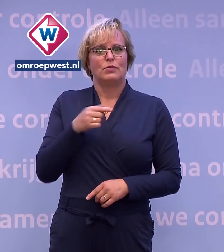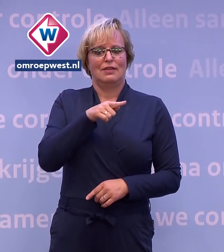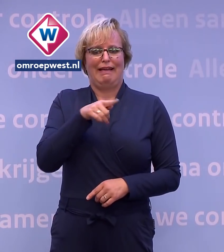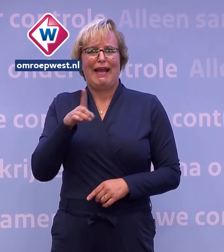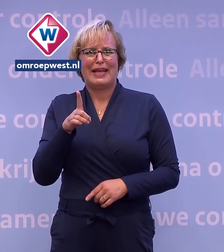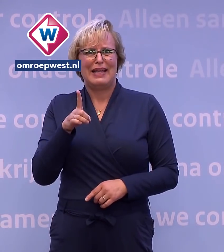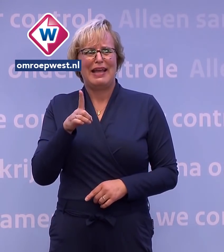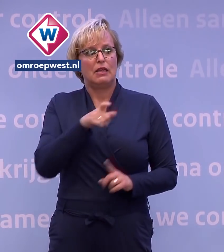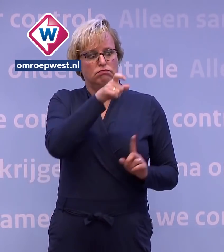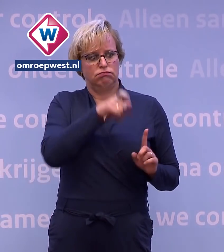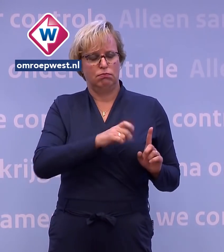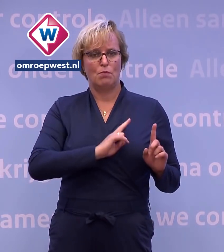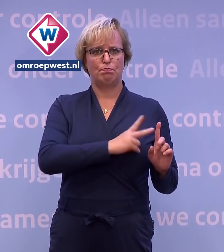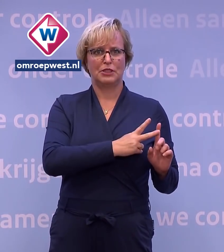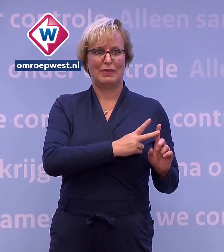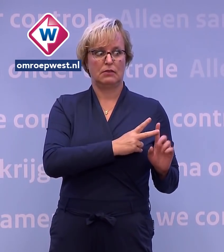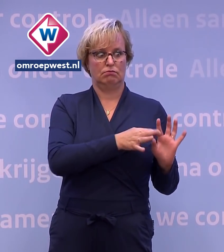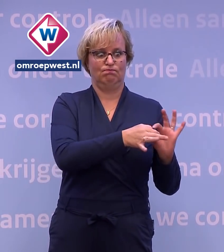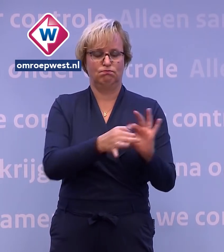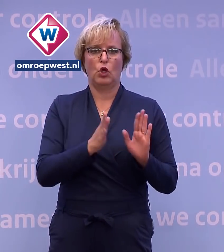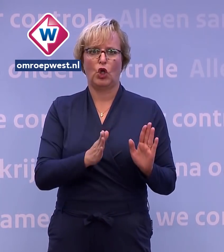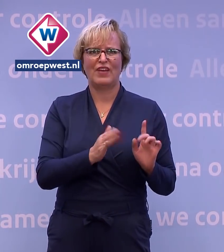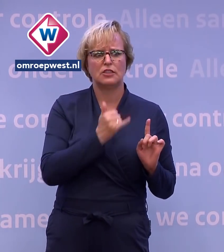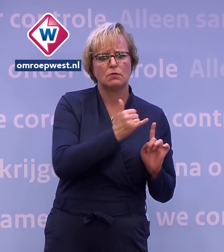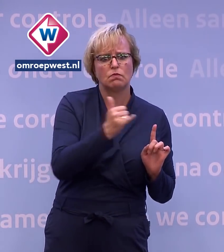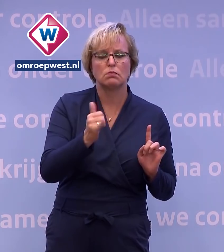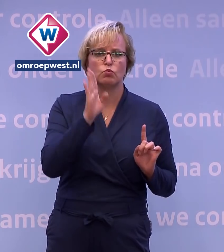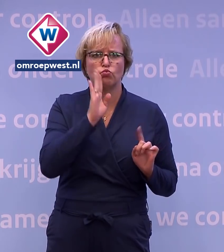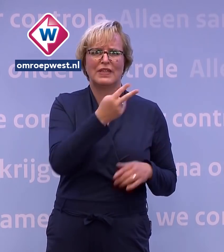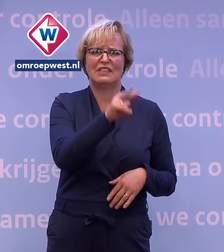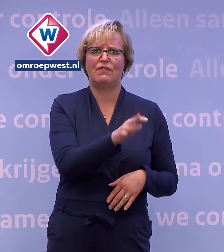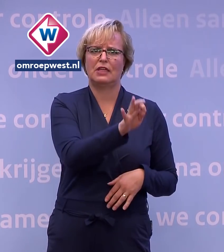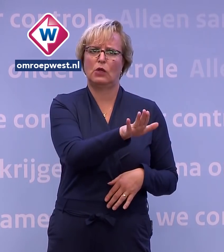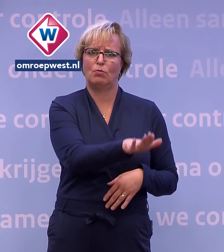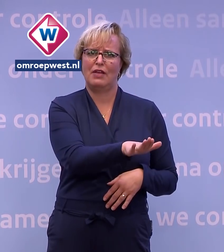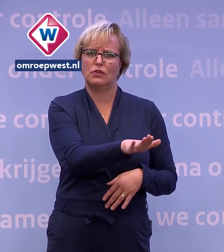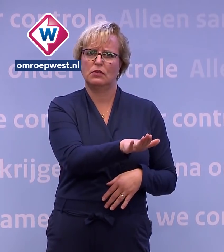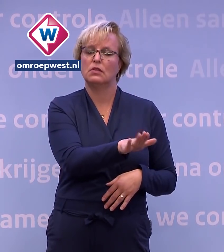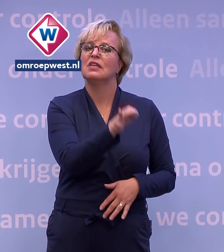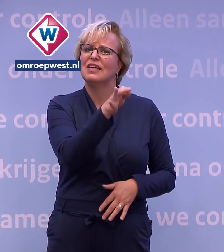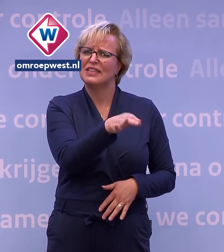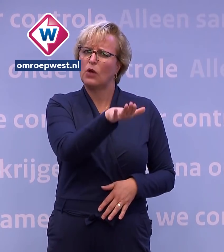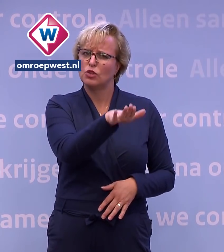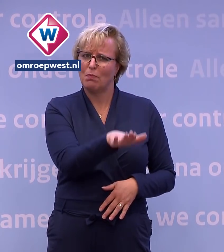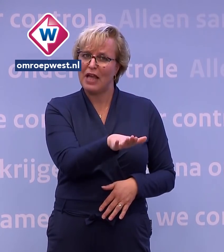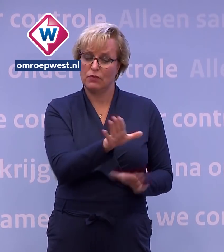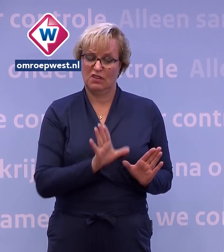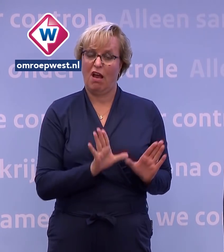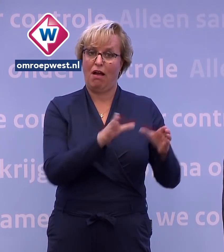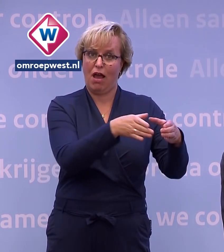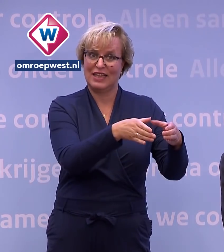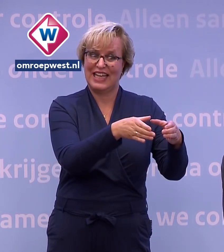contacten van iemand die besmet is, nabelt en vraagt twee weken thuis te blijven. En dat thuisblijven, die quarantaine,